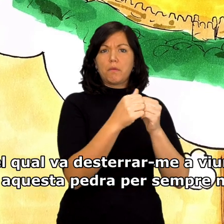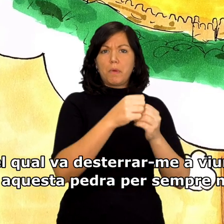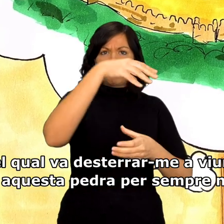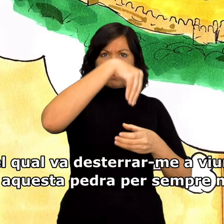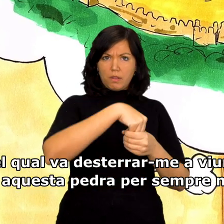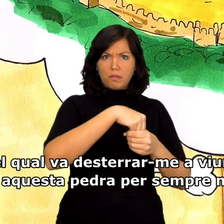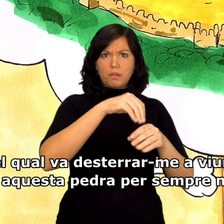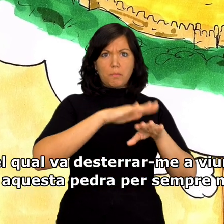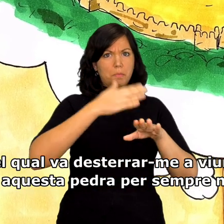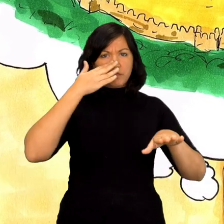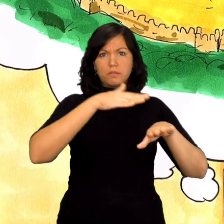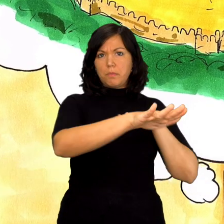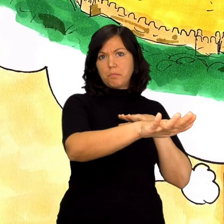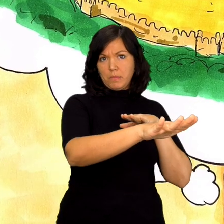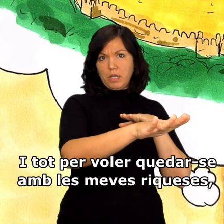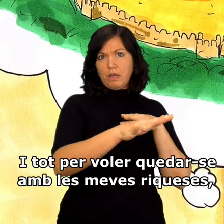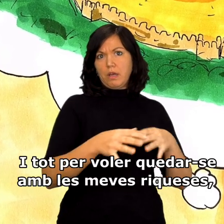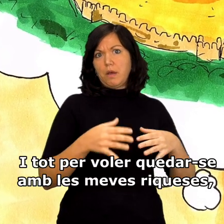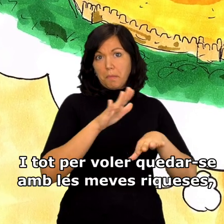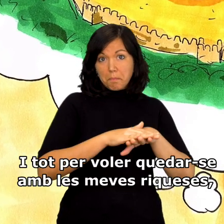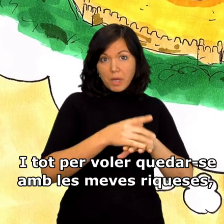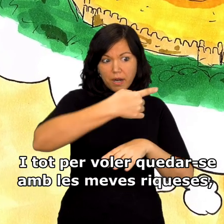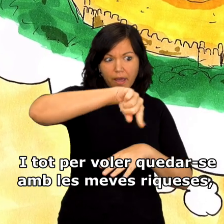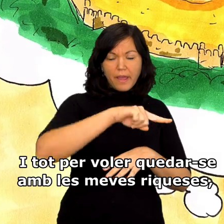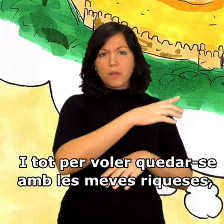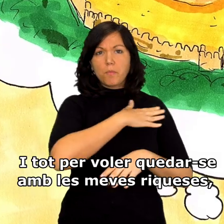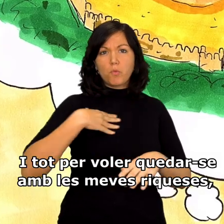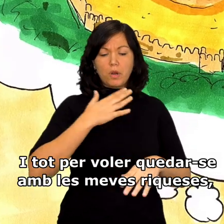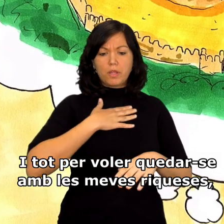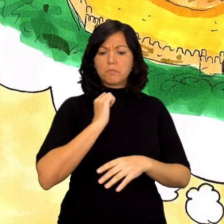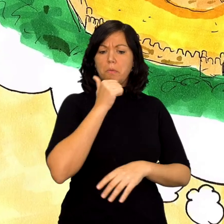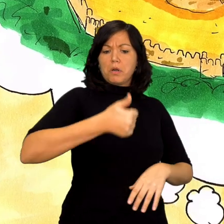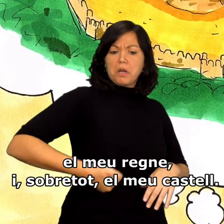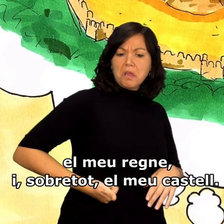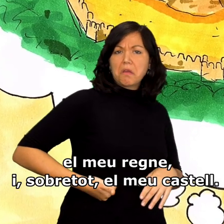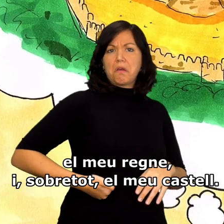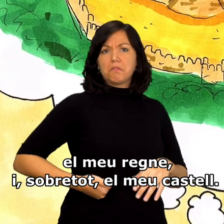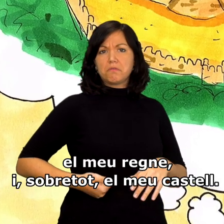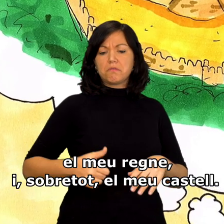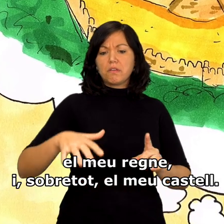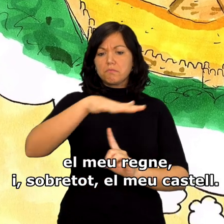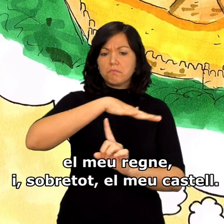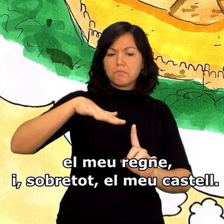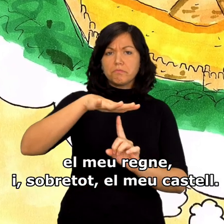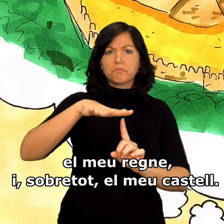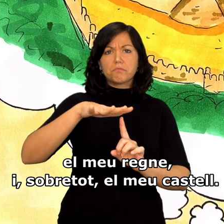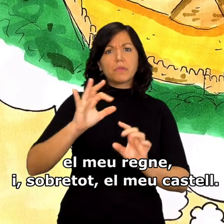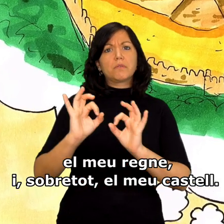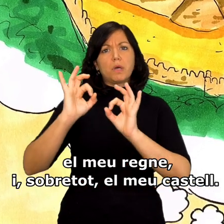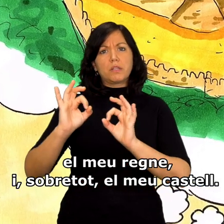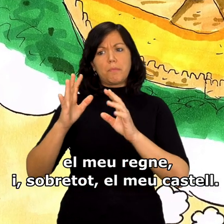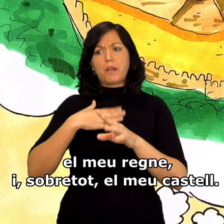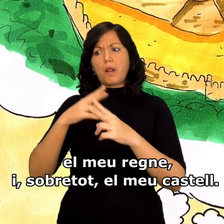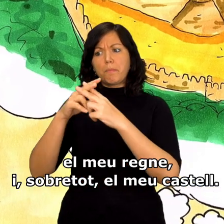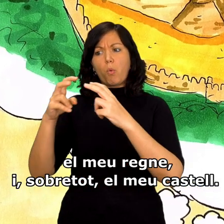aquesta pedra per sempre més. I tot per voler quedar-se amb les meves riqueses, el meu regne, i sobretot,